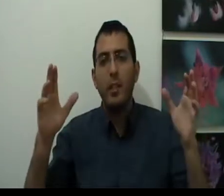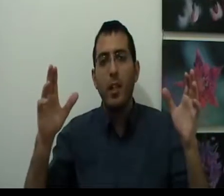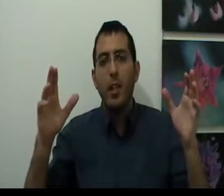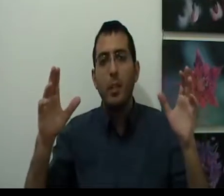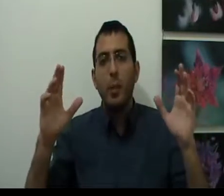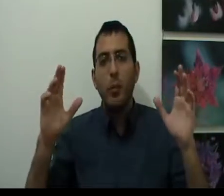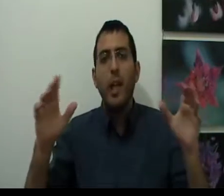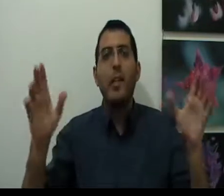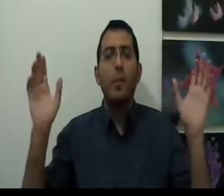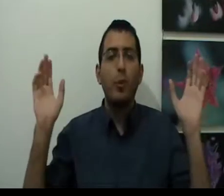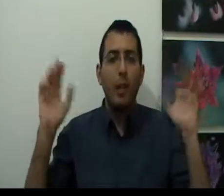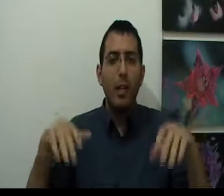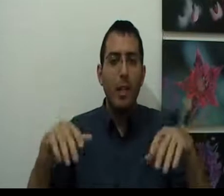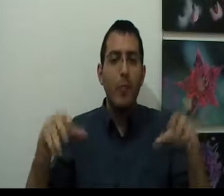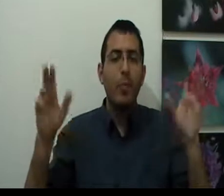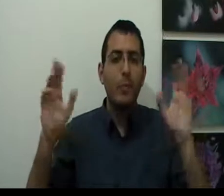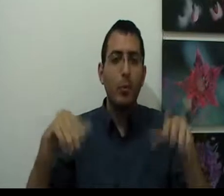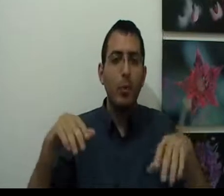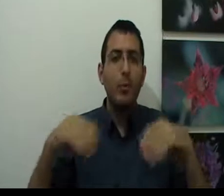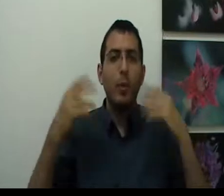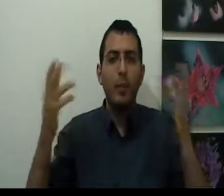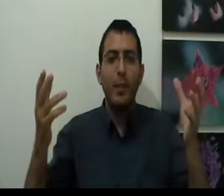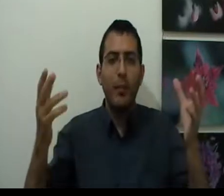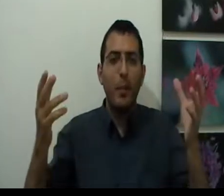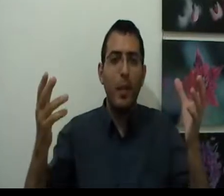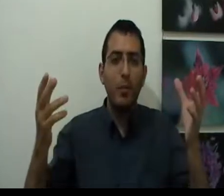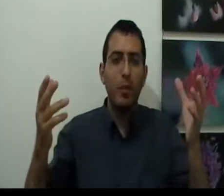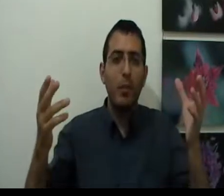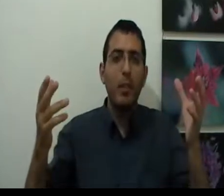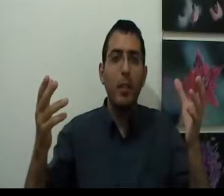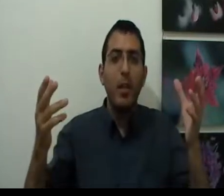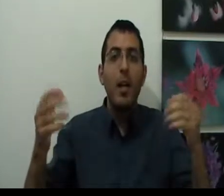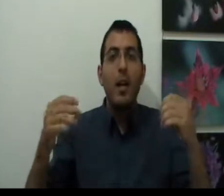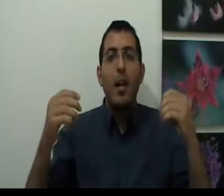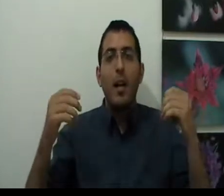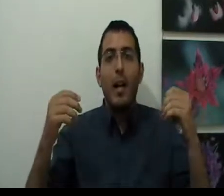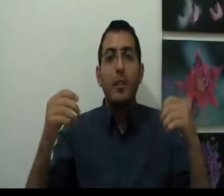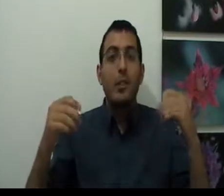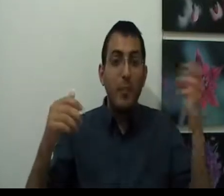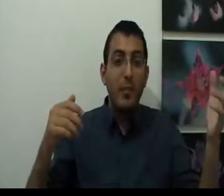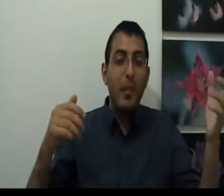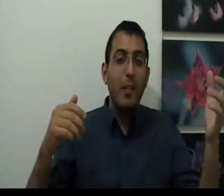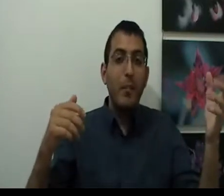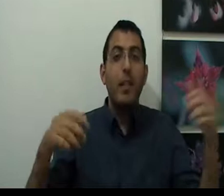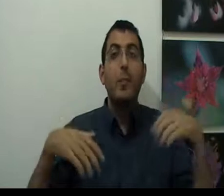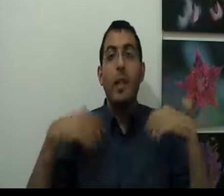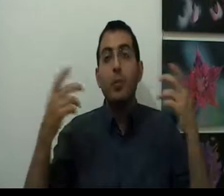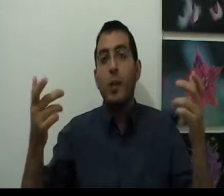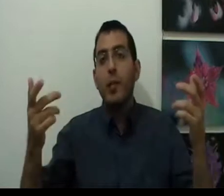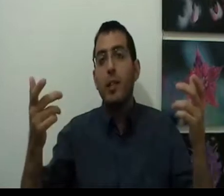שבכל מקרה, גם אם הוא יוכל וגם אם הוא עשה מה שהוא רוצה, בכל מקרה פעם להרגיש טוב אמיתי, אז כשמציבים לה, ובנאדם בגלל שהוא כן רוצה